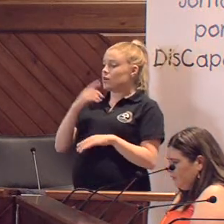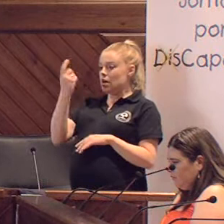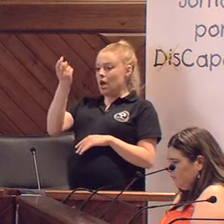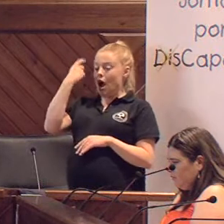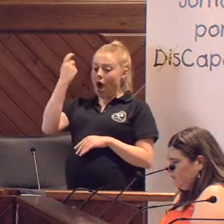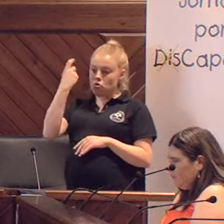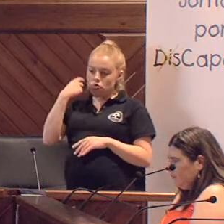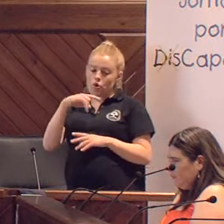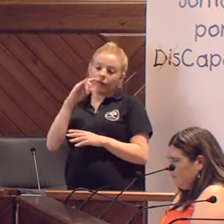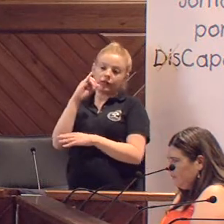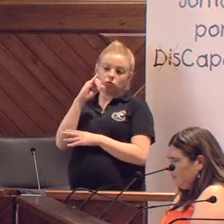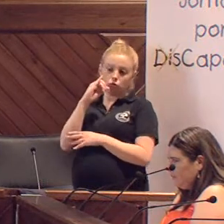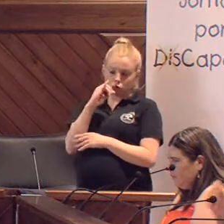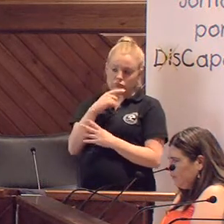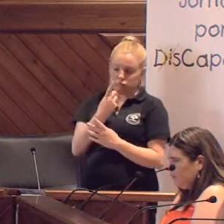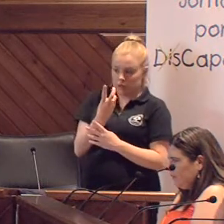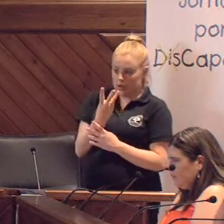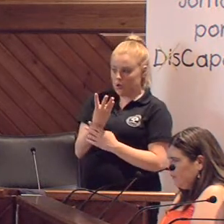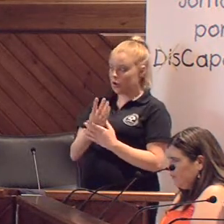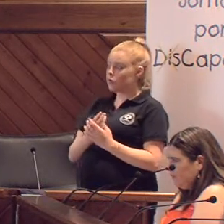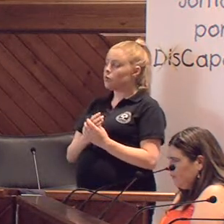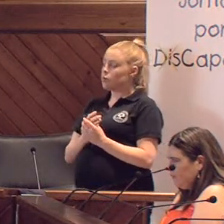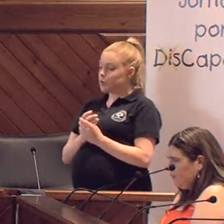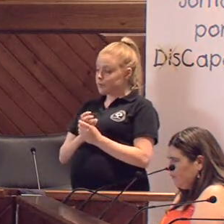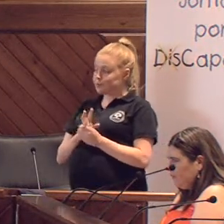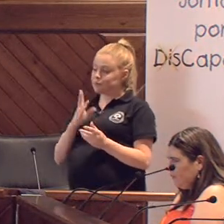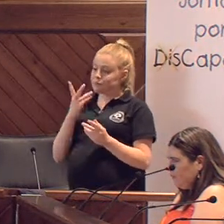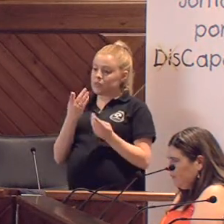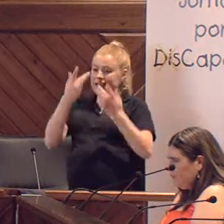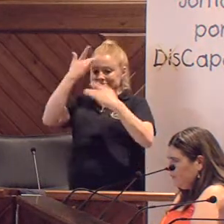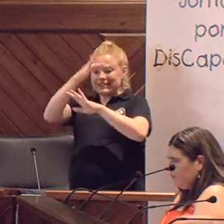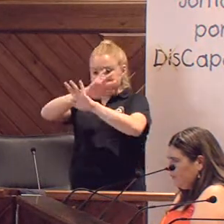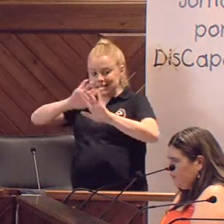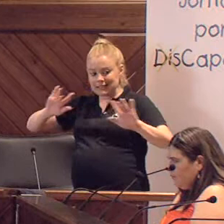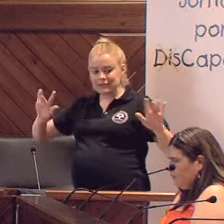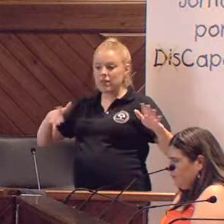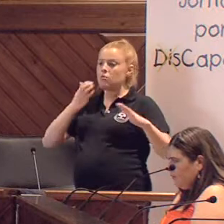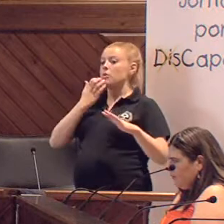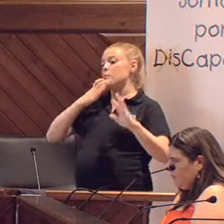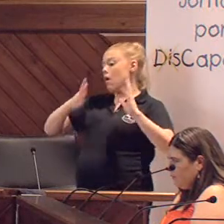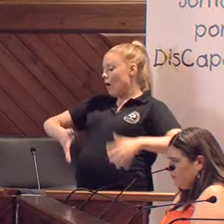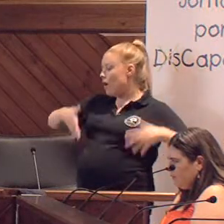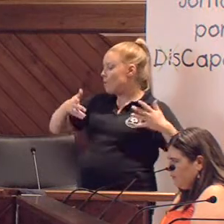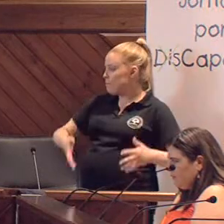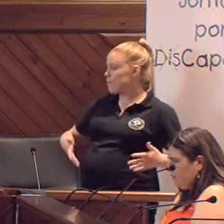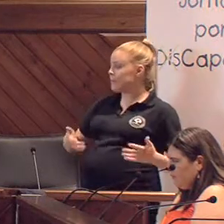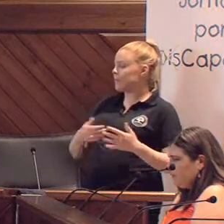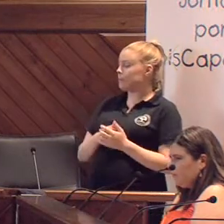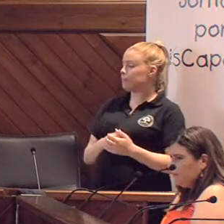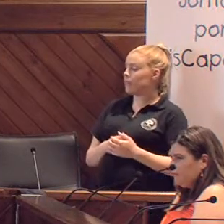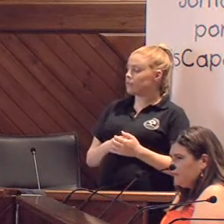algún instituto, no a lo mejor de todos, pero de uno, de un colegio, pues que hagan esa sensibilización de ir en silla de ruedas, de ser